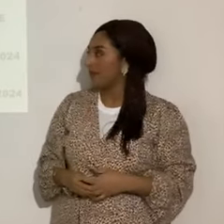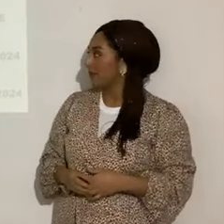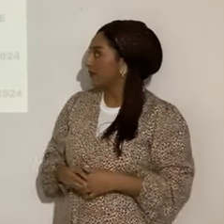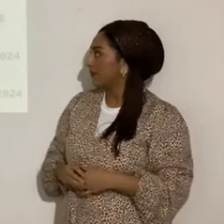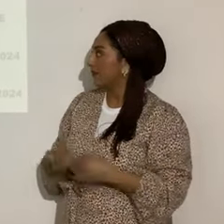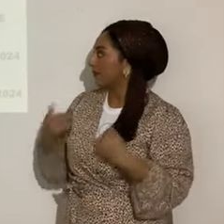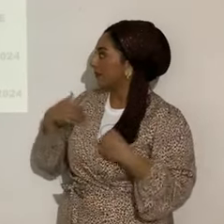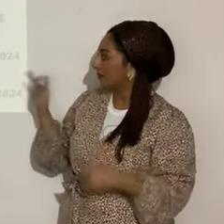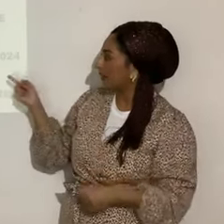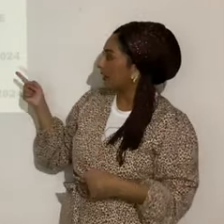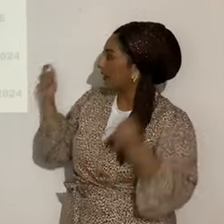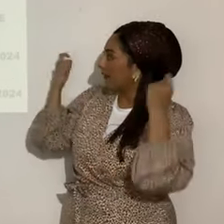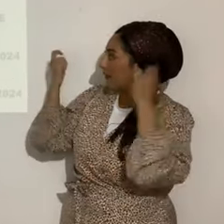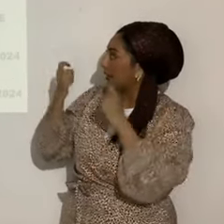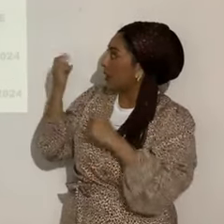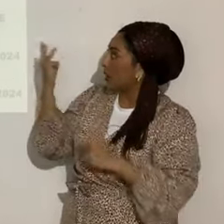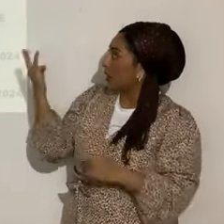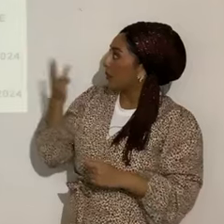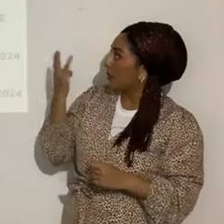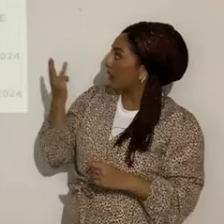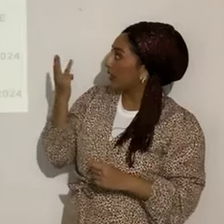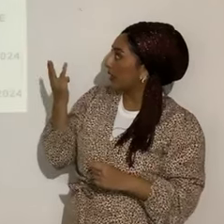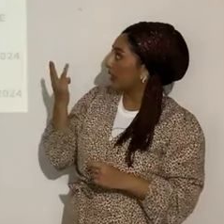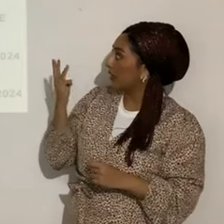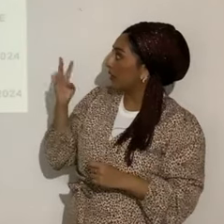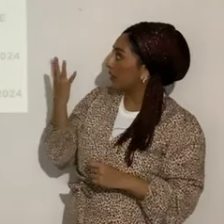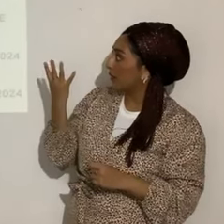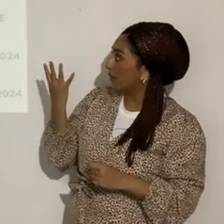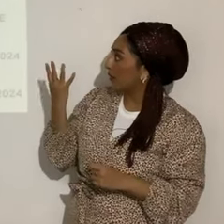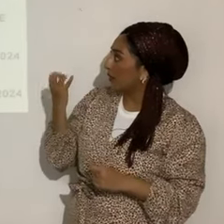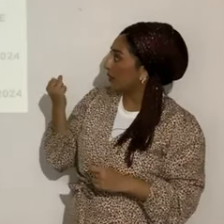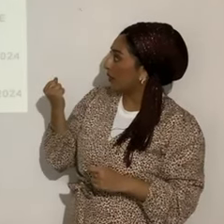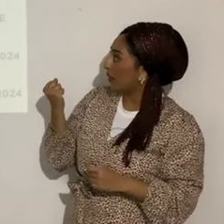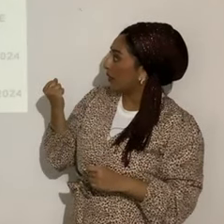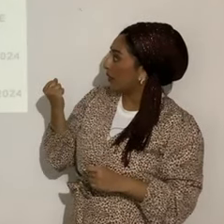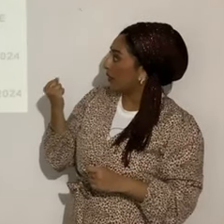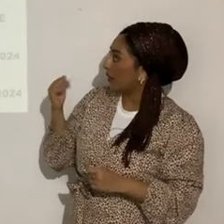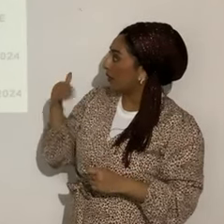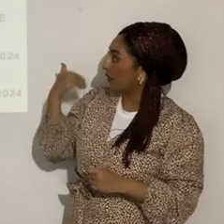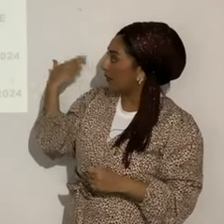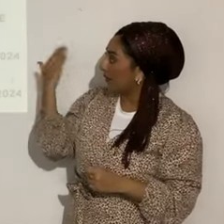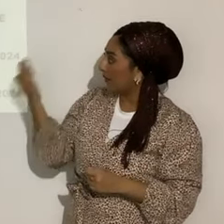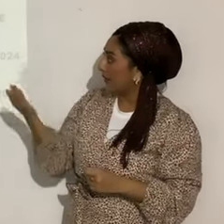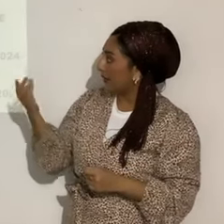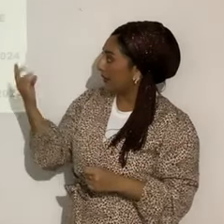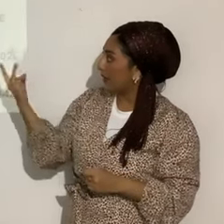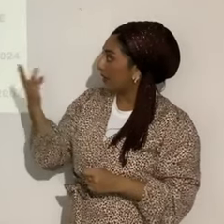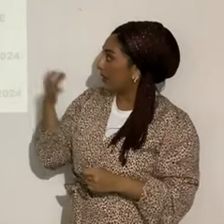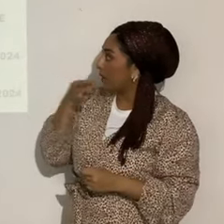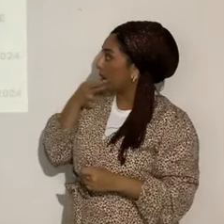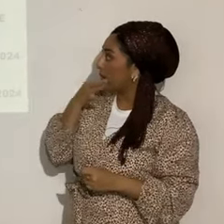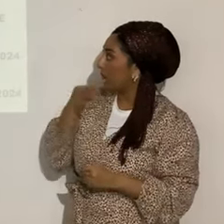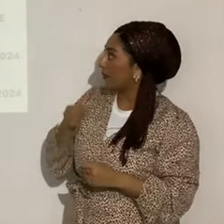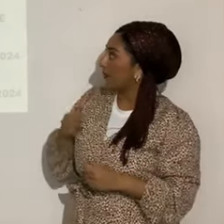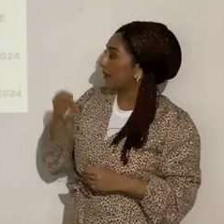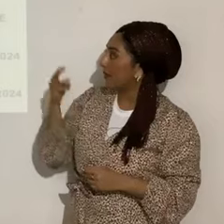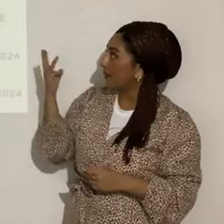tienen las fiestas miércoles 4, ya pronto, este miércoles que viene en 8, aleluya. Ahora, 4 al jueves